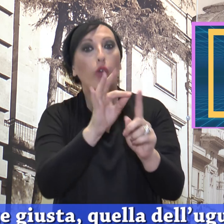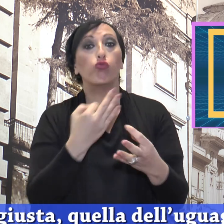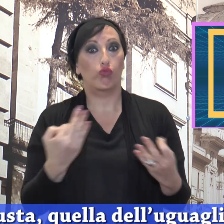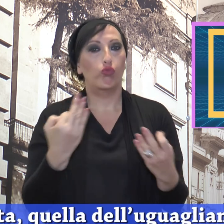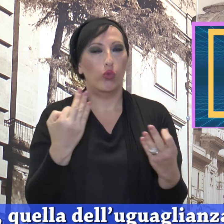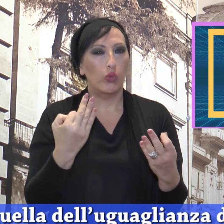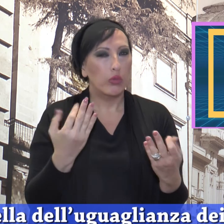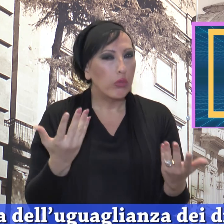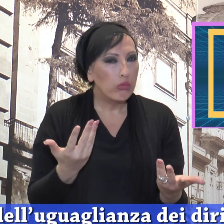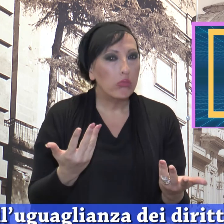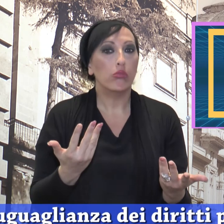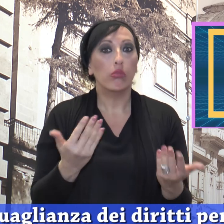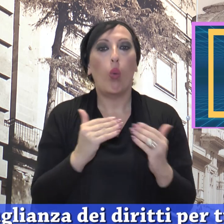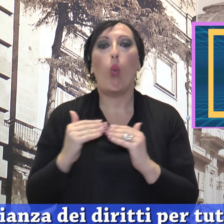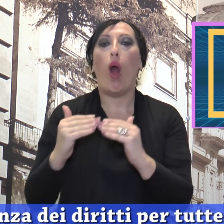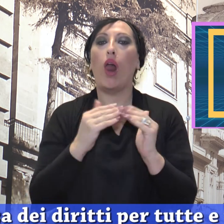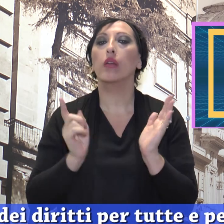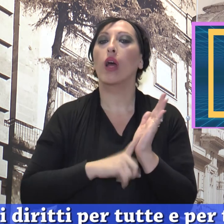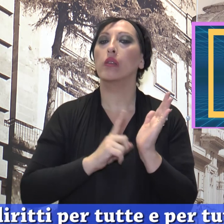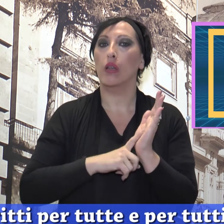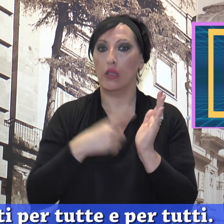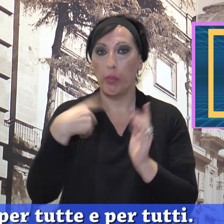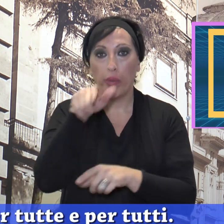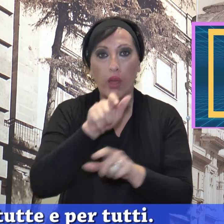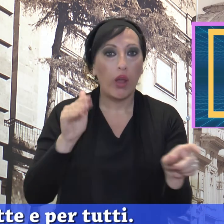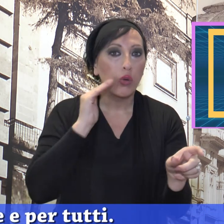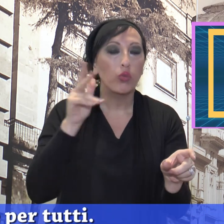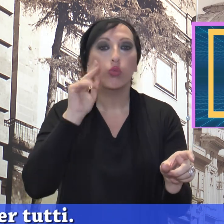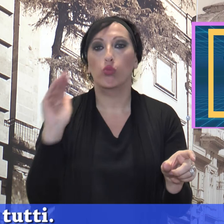quella dell'uguaglianza dei diritti per tutte e per tutti.